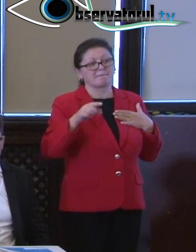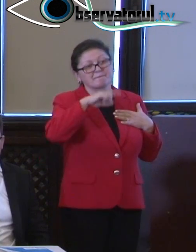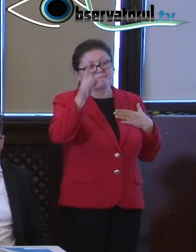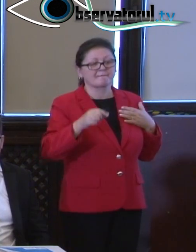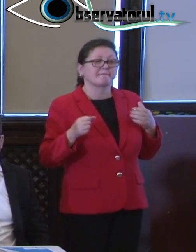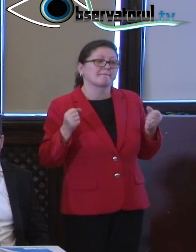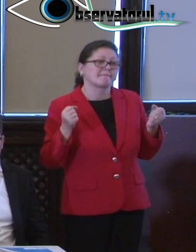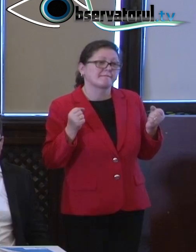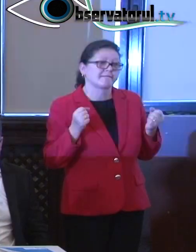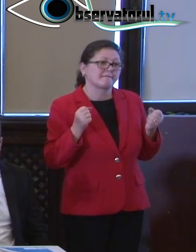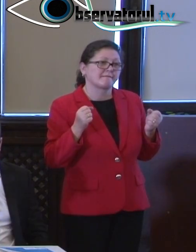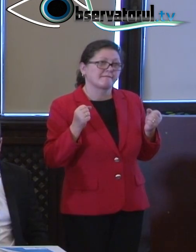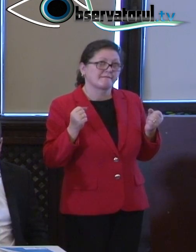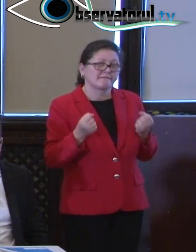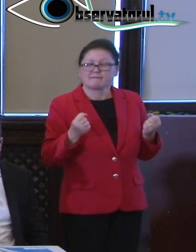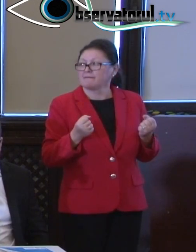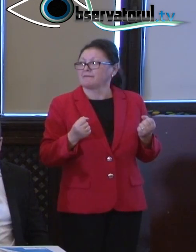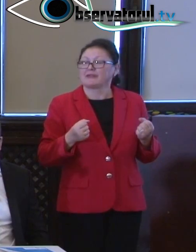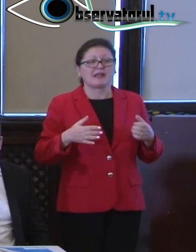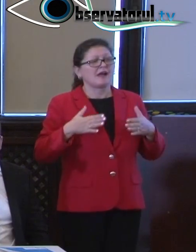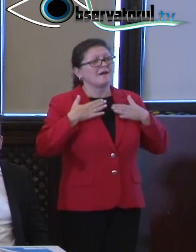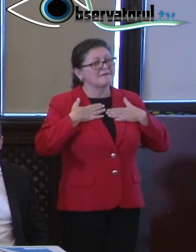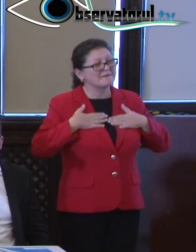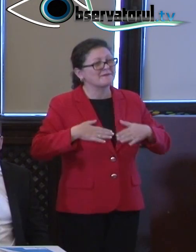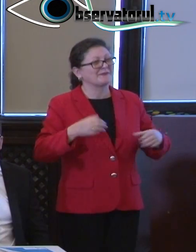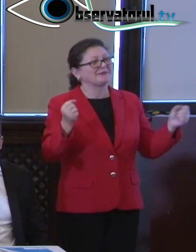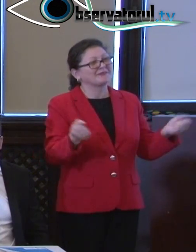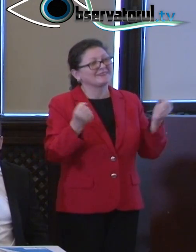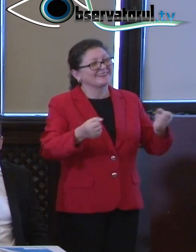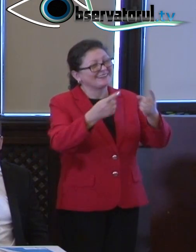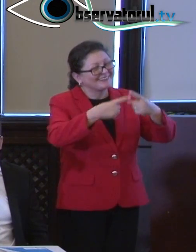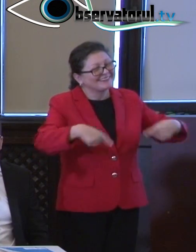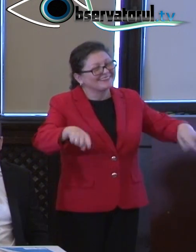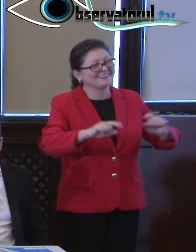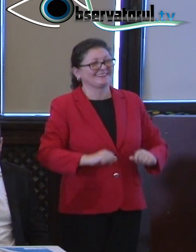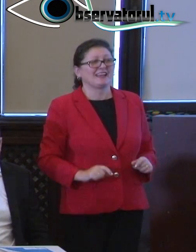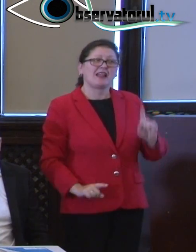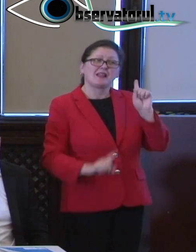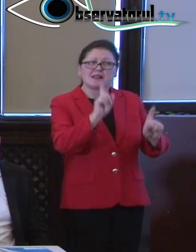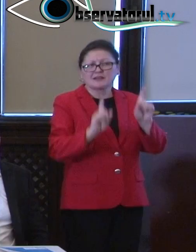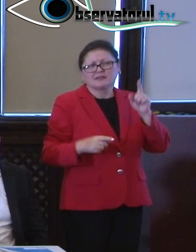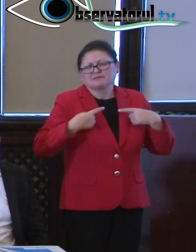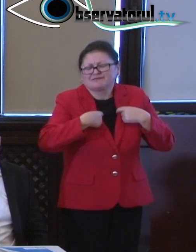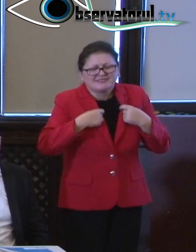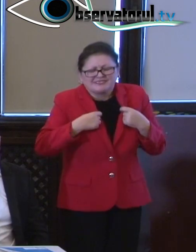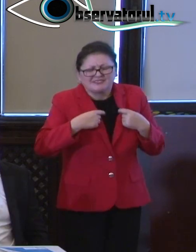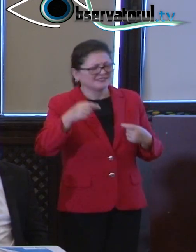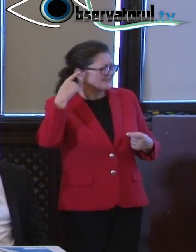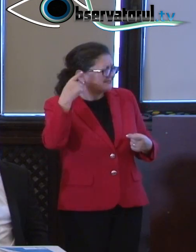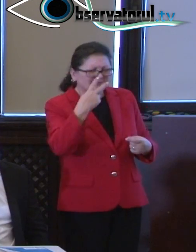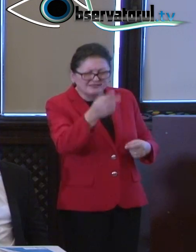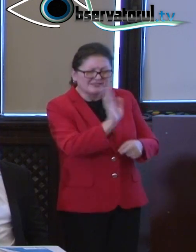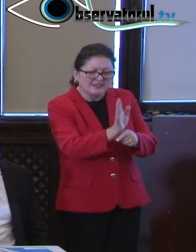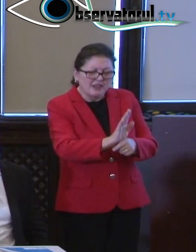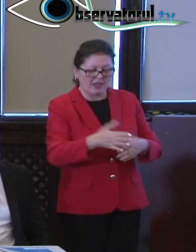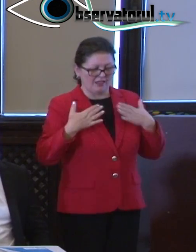am o determinare să fac ceva pentru cei din jurul meu. E indiferent de ce se spune pe la televizoare care ne intoxică. Eu știu ce știu eu și ce vreau să fac eu.